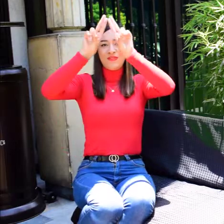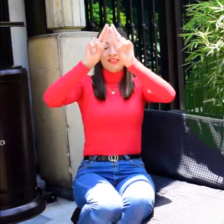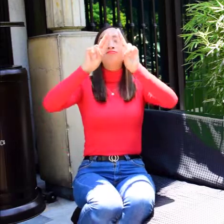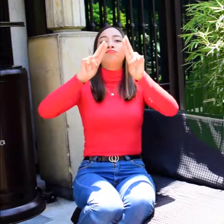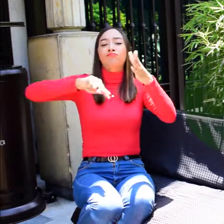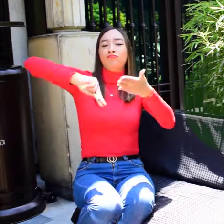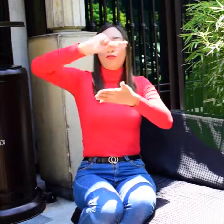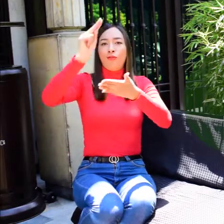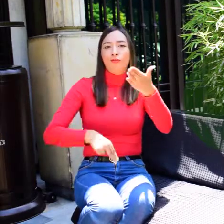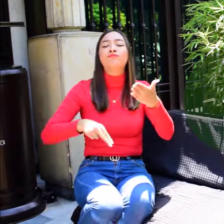contra la Mujer.